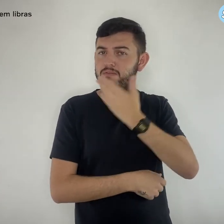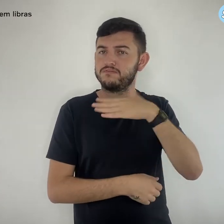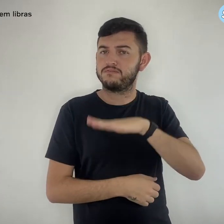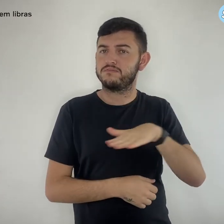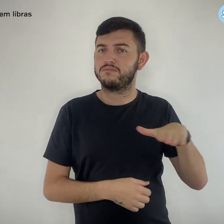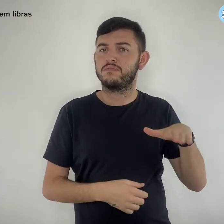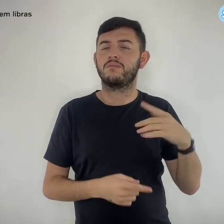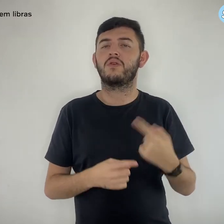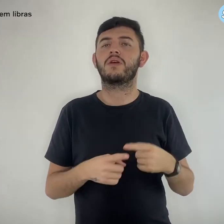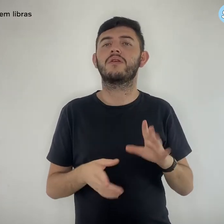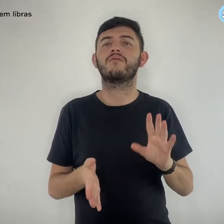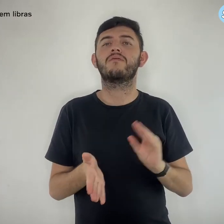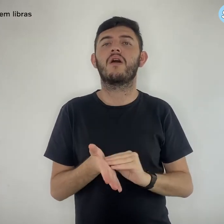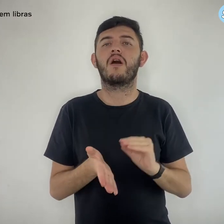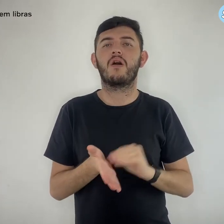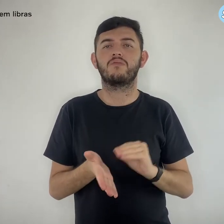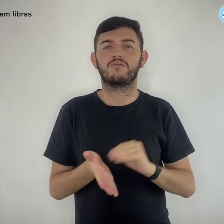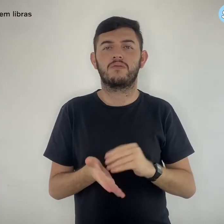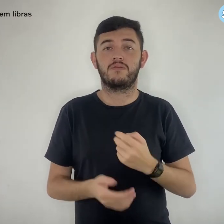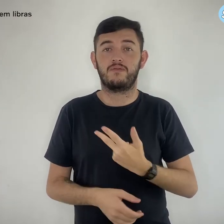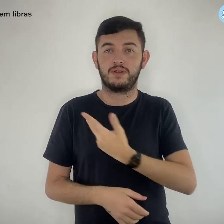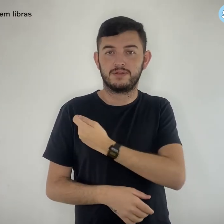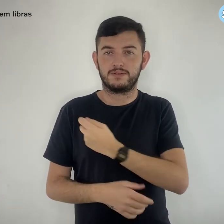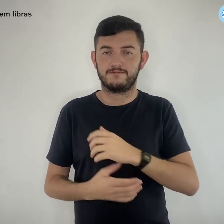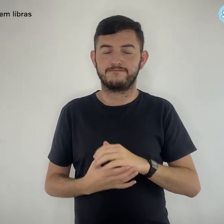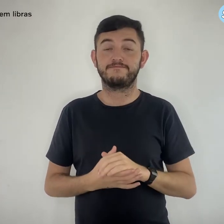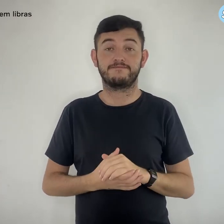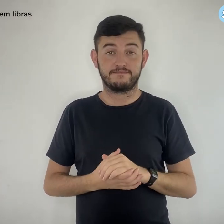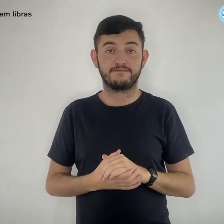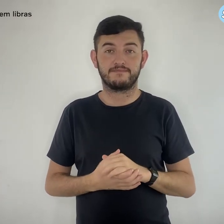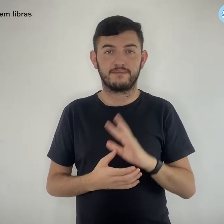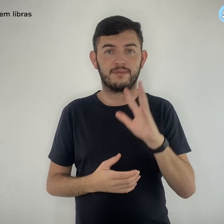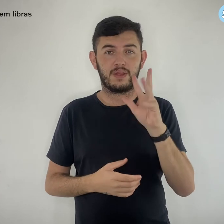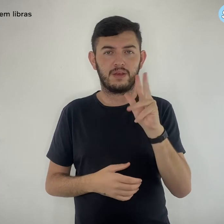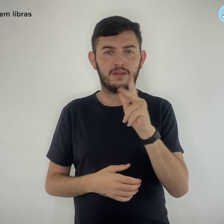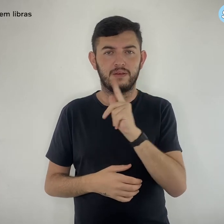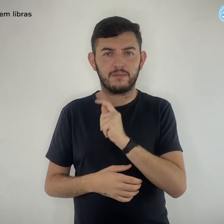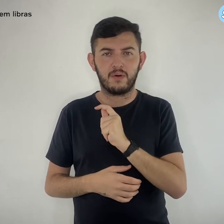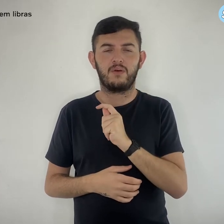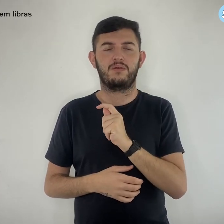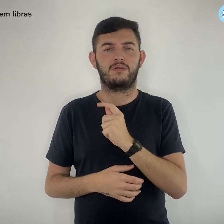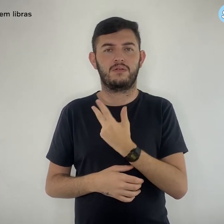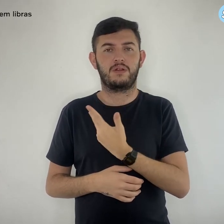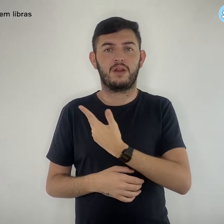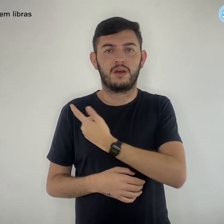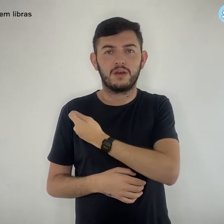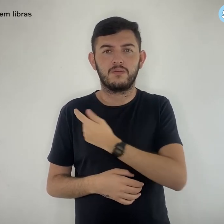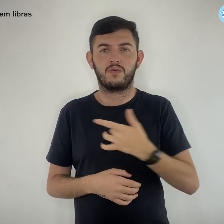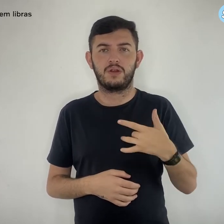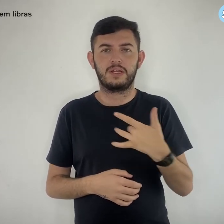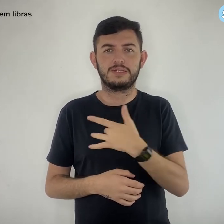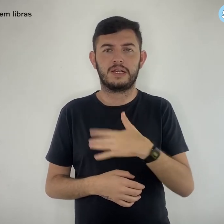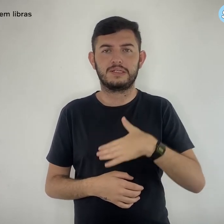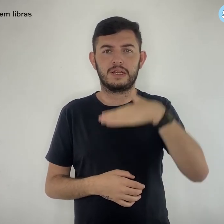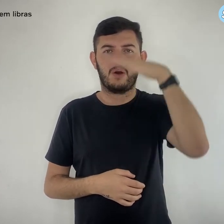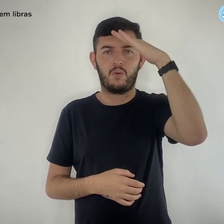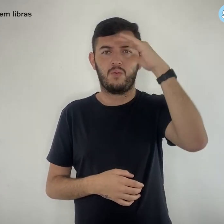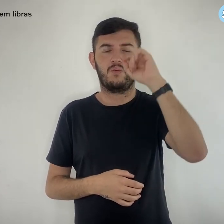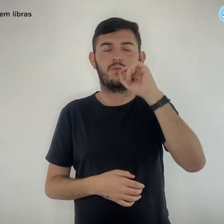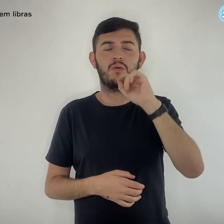vacinação das crianças devido à falta de imunizantes. A demora na imunização tem